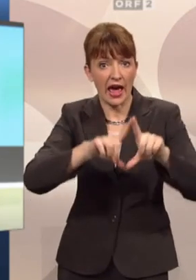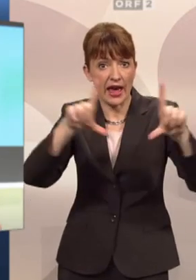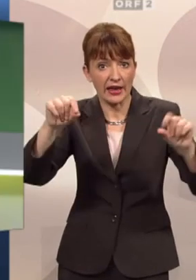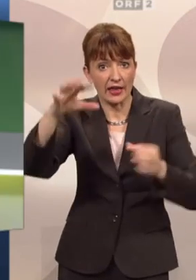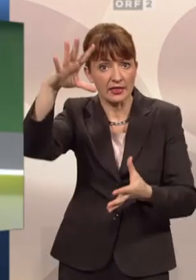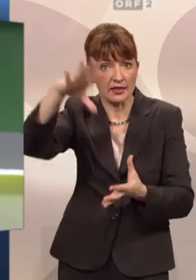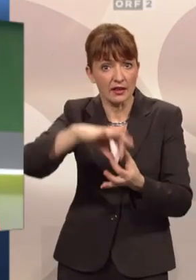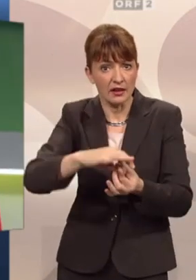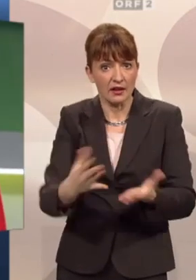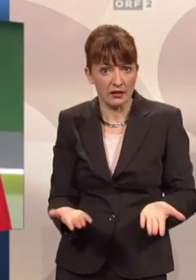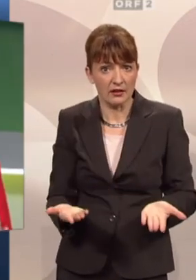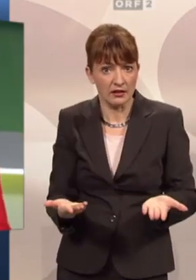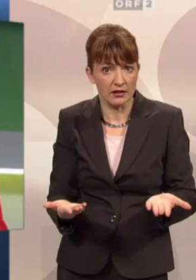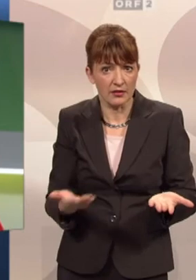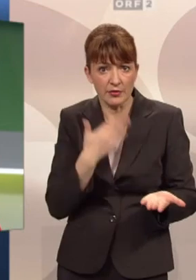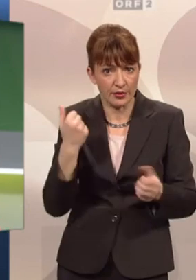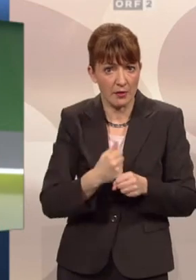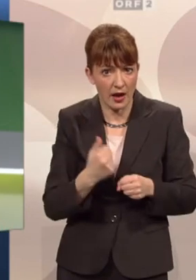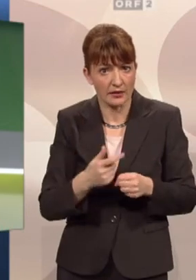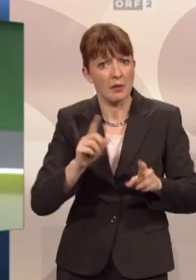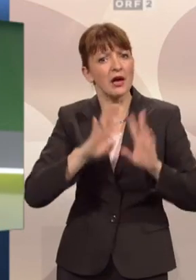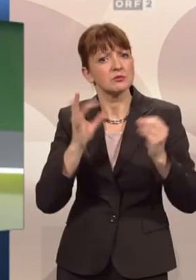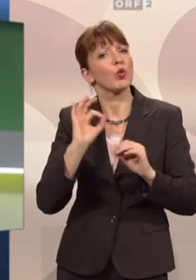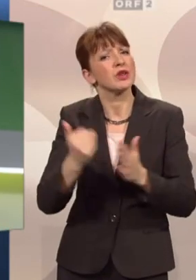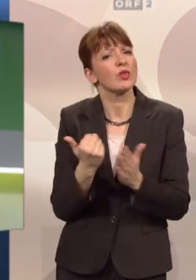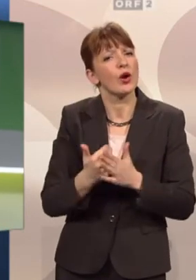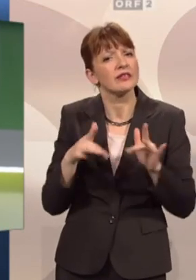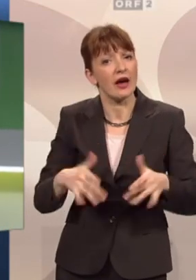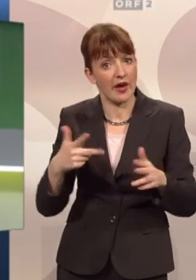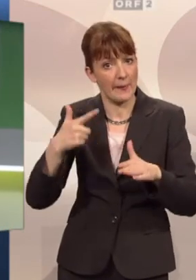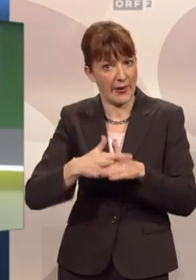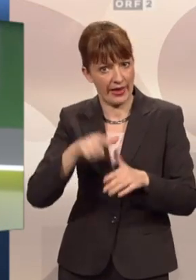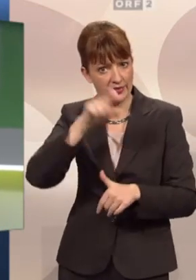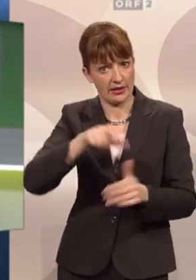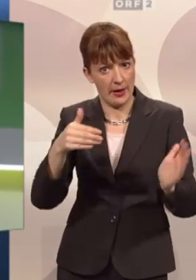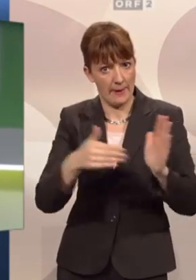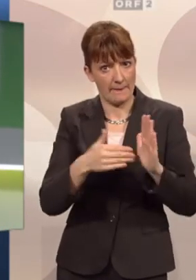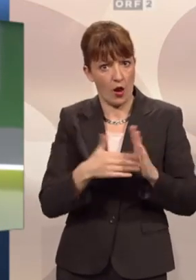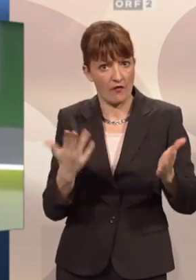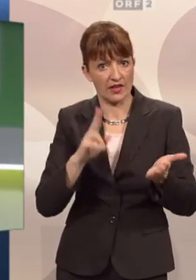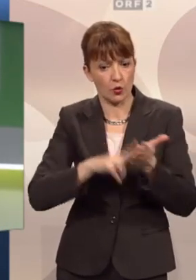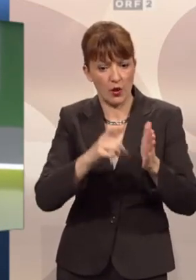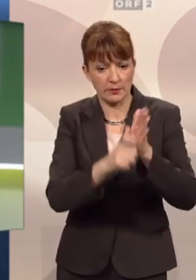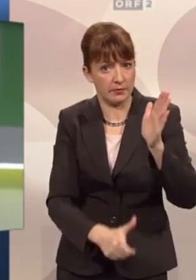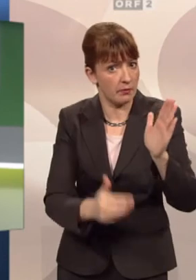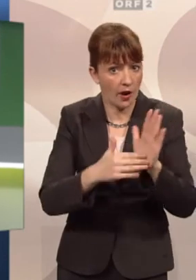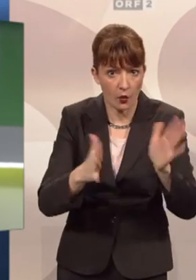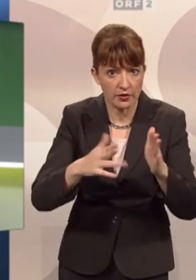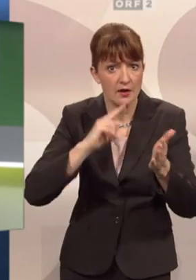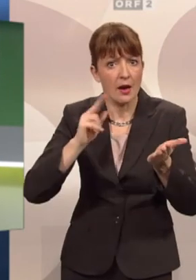Zusammenhang gebracht hat. Aber prinzipiell gibt es ja nur gute Neuigkeiten. Behinderte brauchen bitte keine Kurzparkscheine, keine Parkuhren und kein